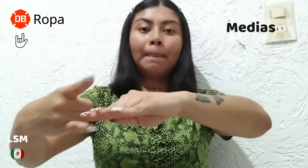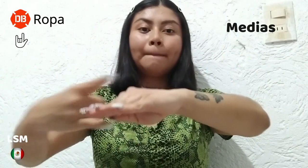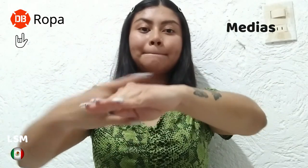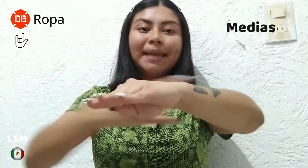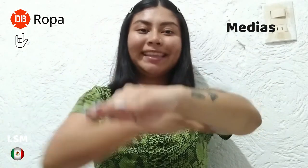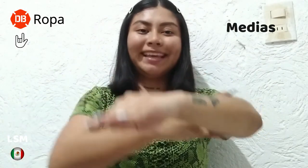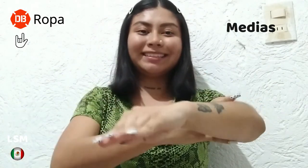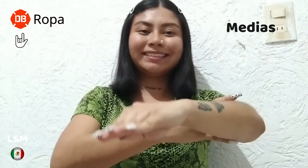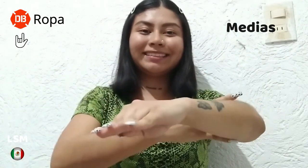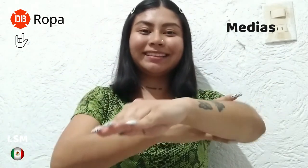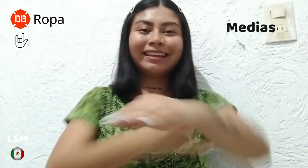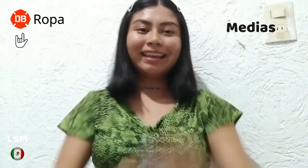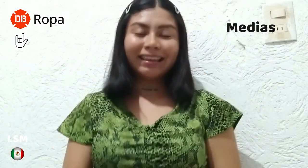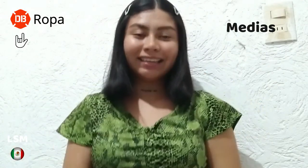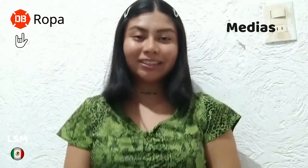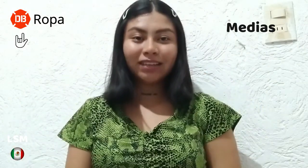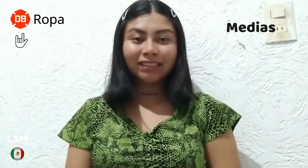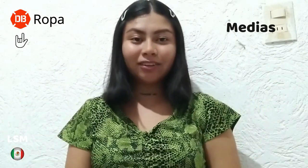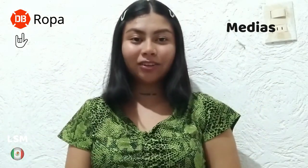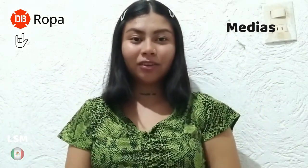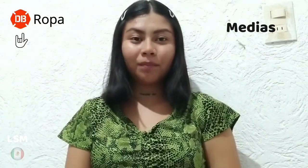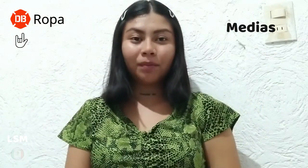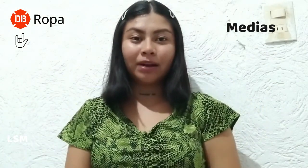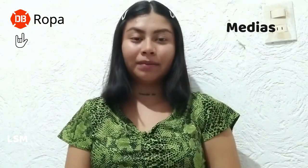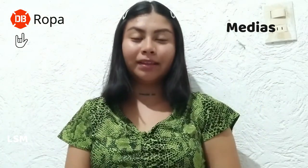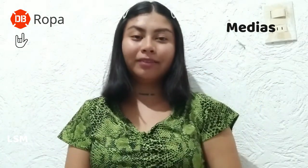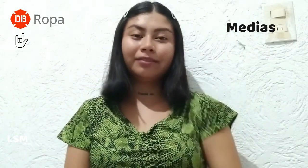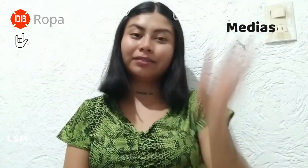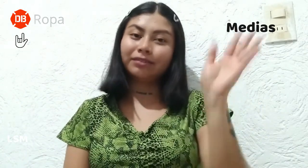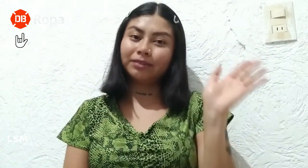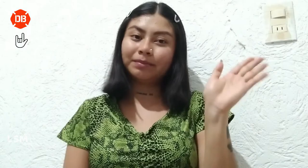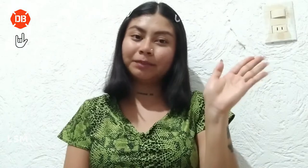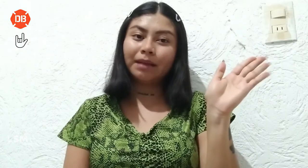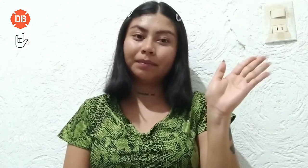Medias. Y esto ha sido todo por el video. Nos vemos en la próxima.